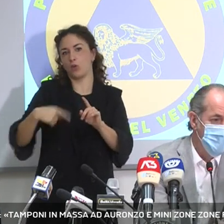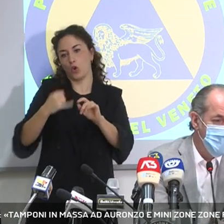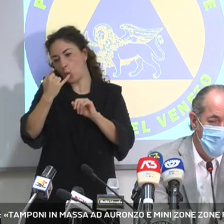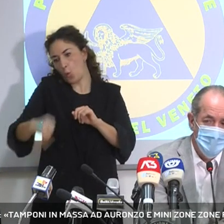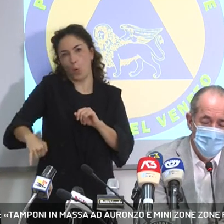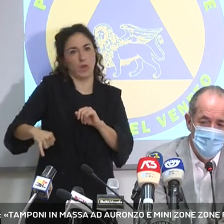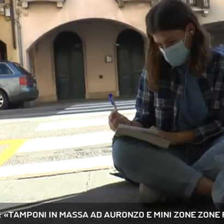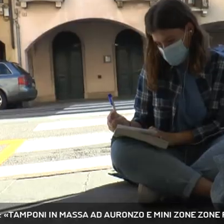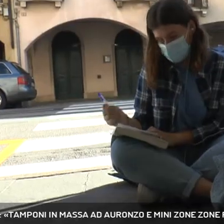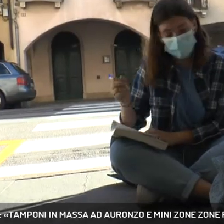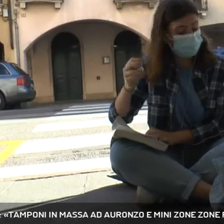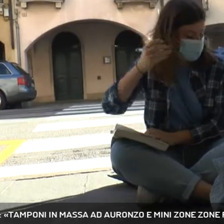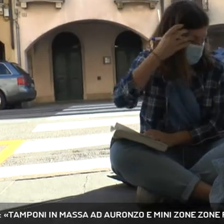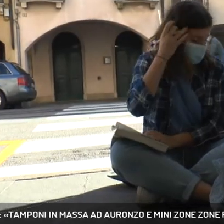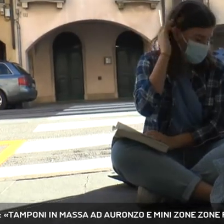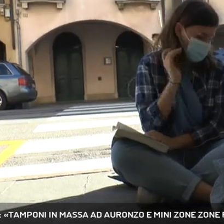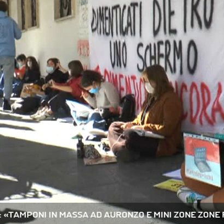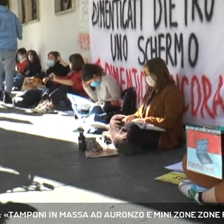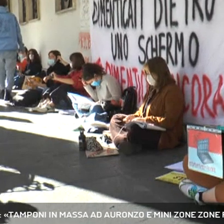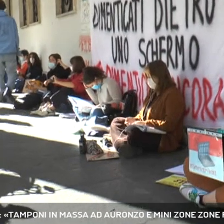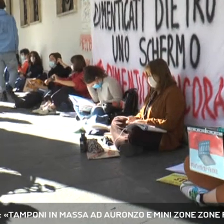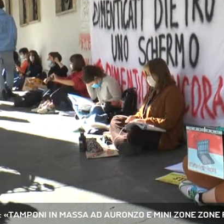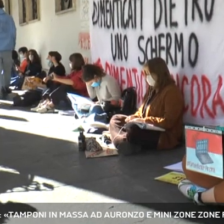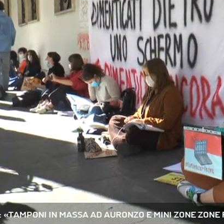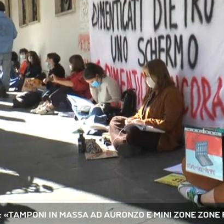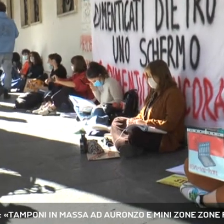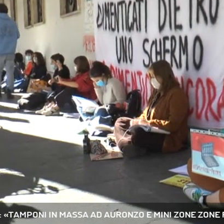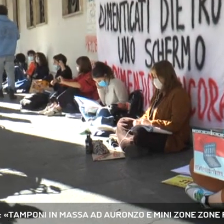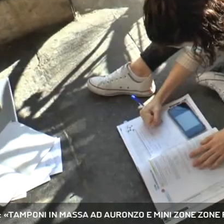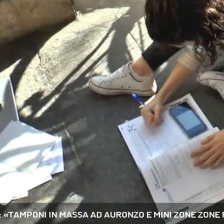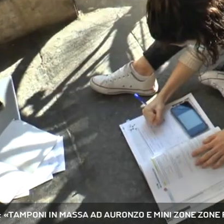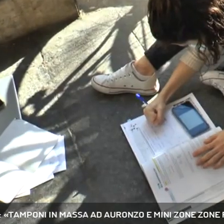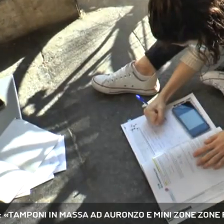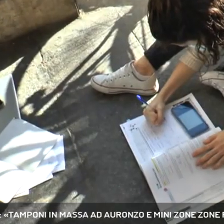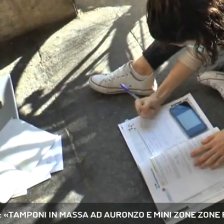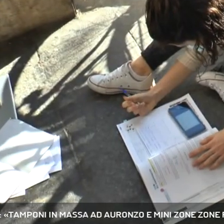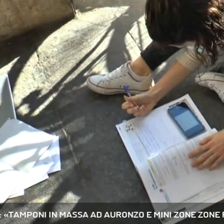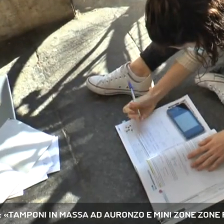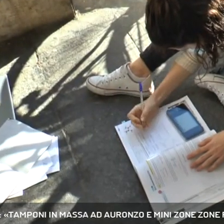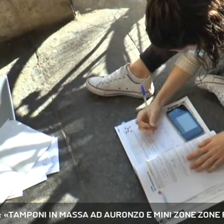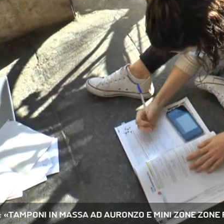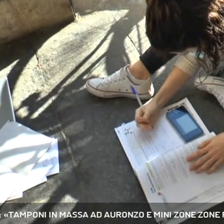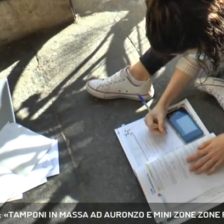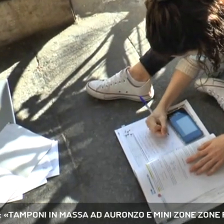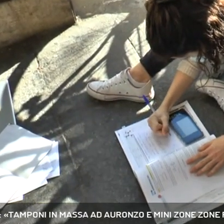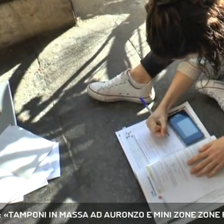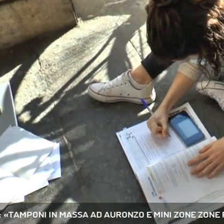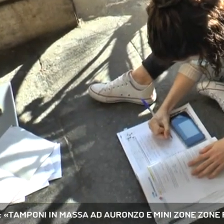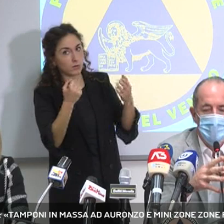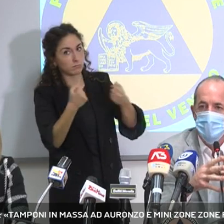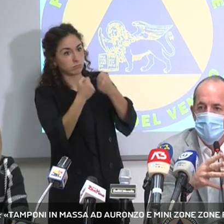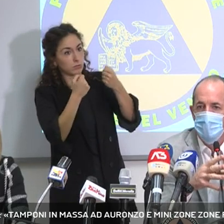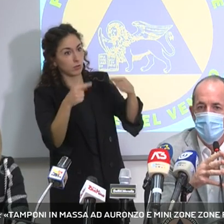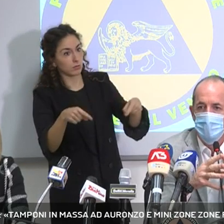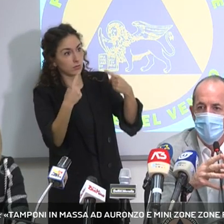dei dimenticati. Infine, la questione scuola con la notizia che circola da qualche ora di una riapertura delle superiori a dicembre.